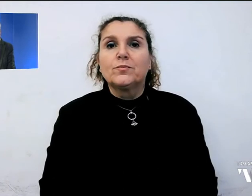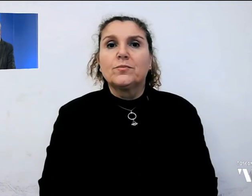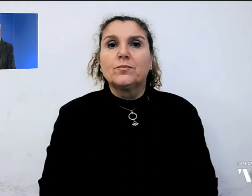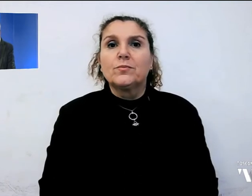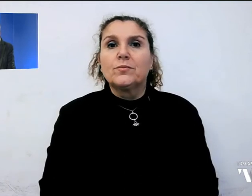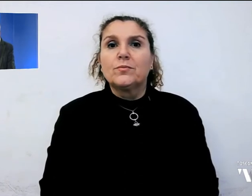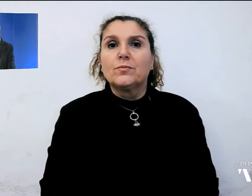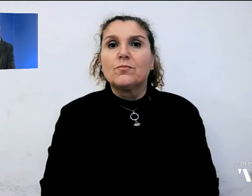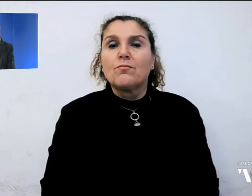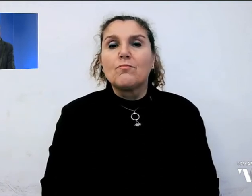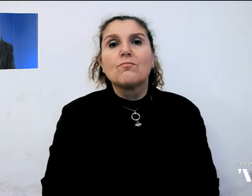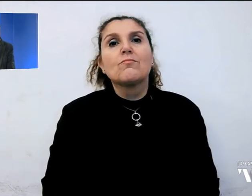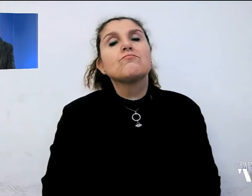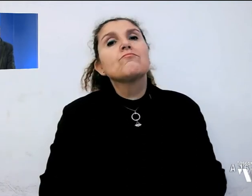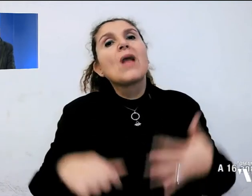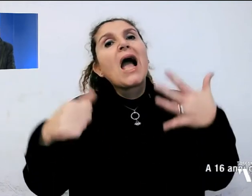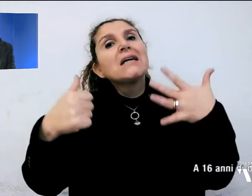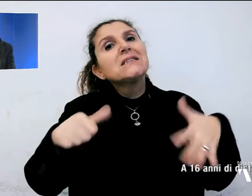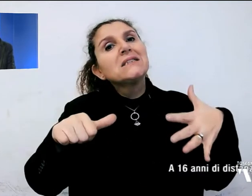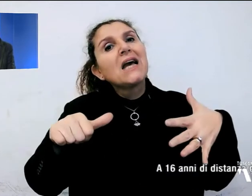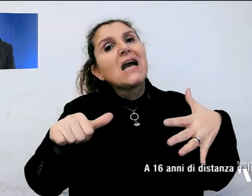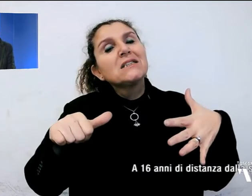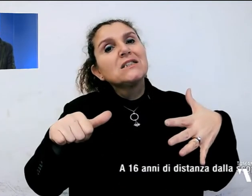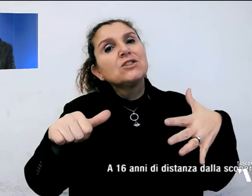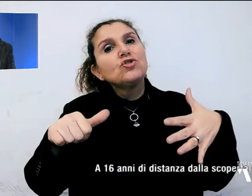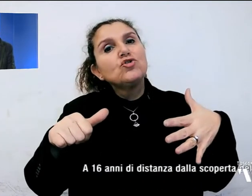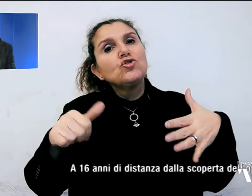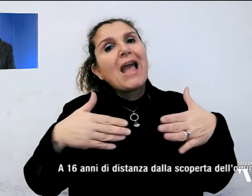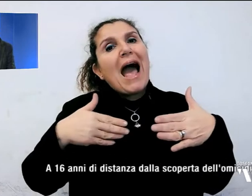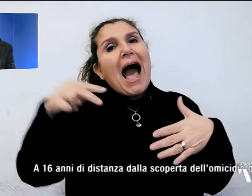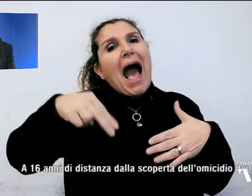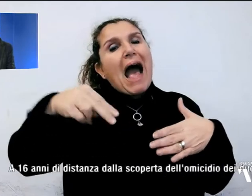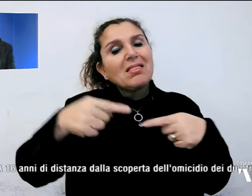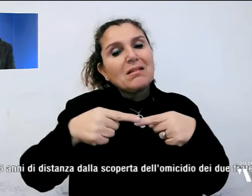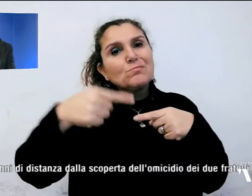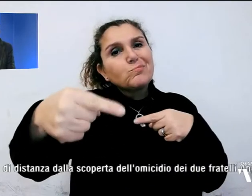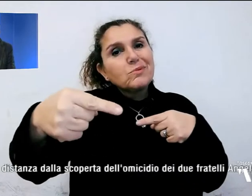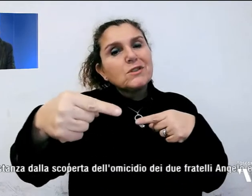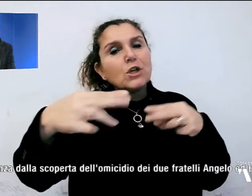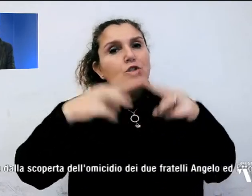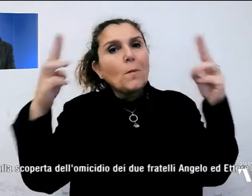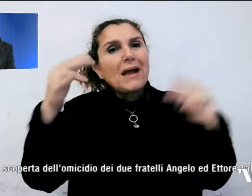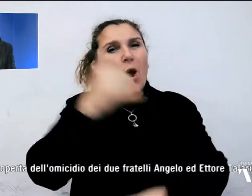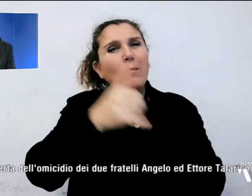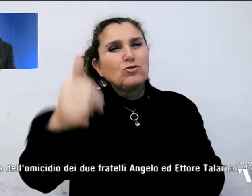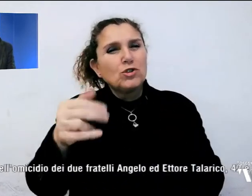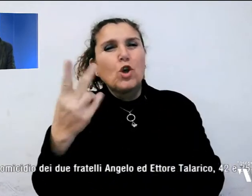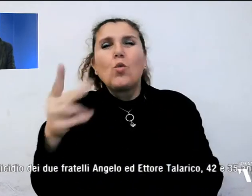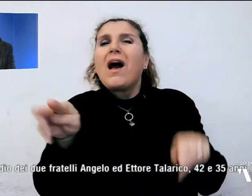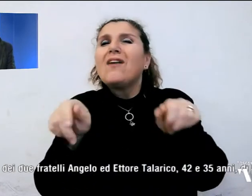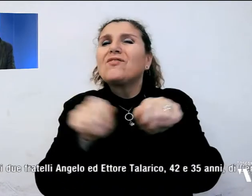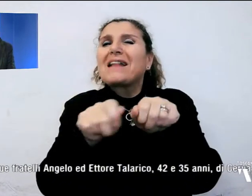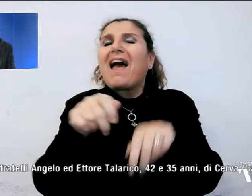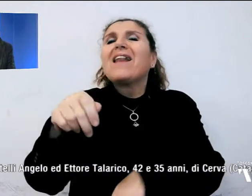A 16 anni di distanza dalla scoperta dell'omicidio dei due fratelli Angelo ed Ettore